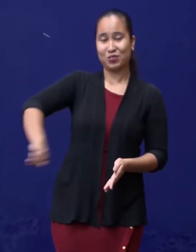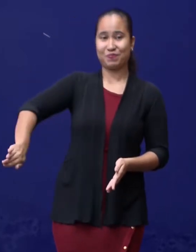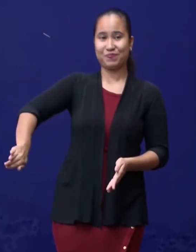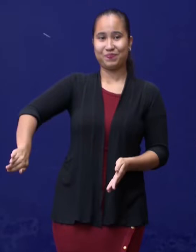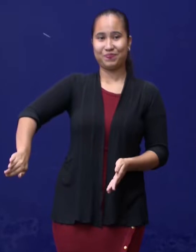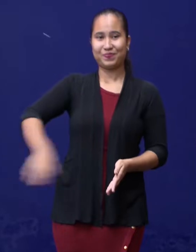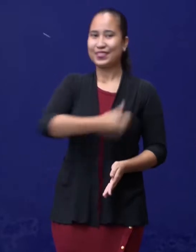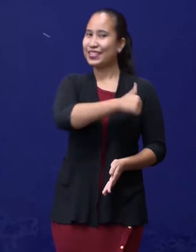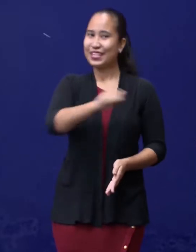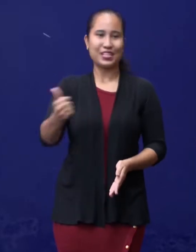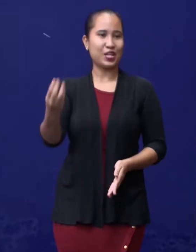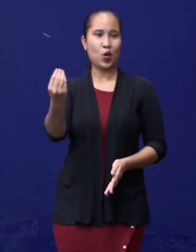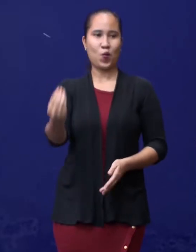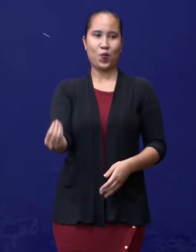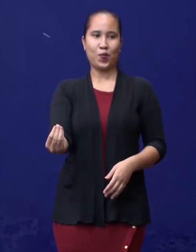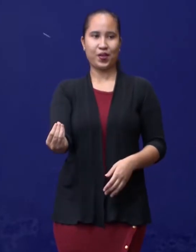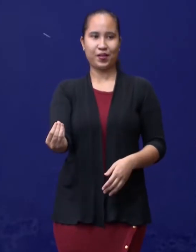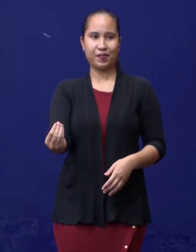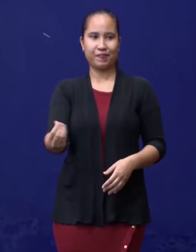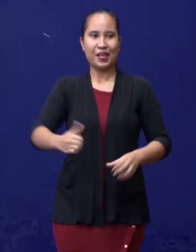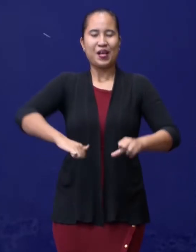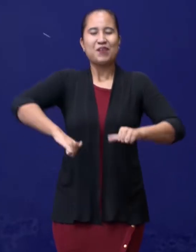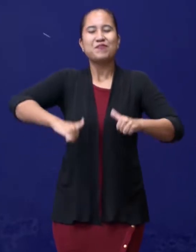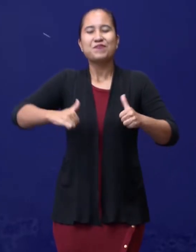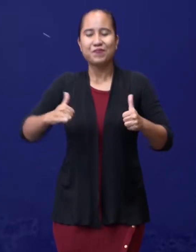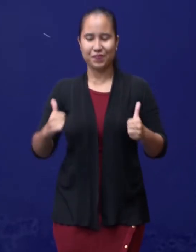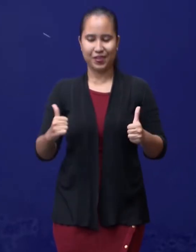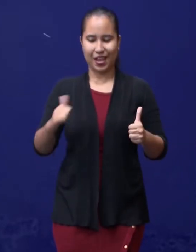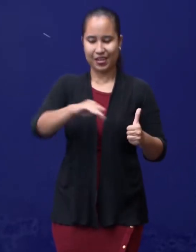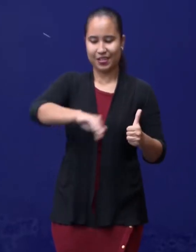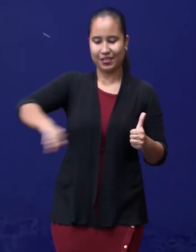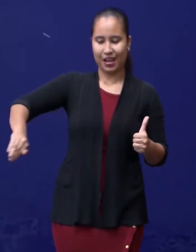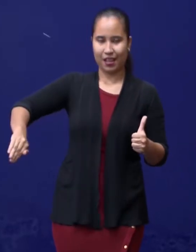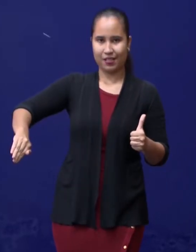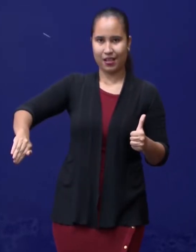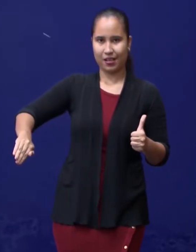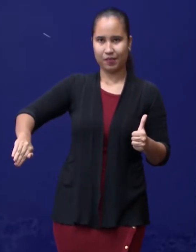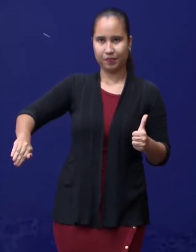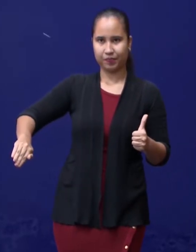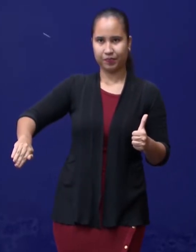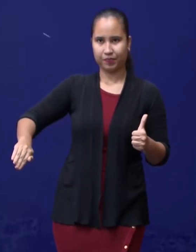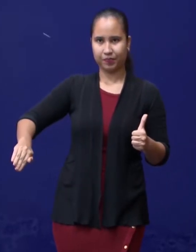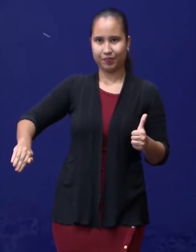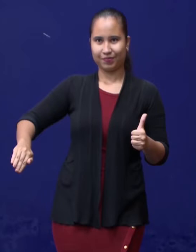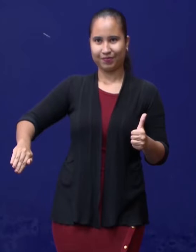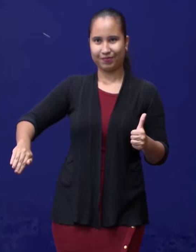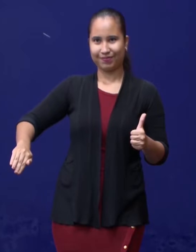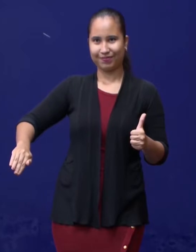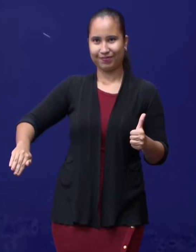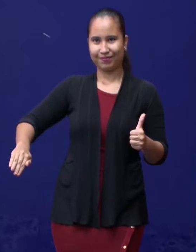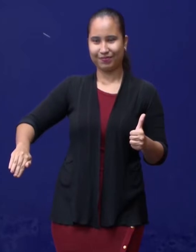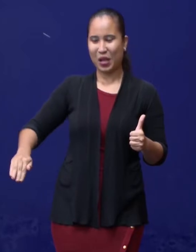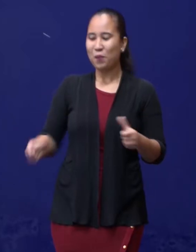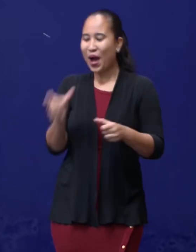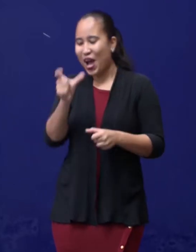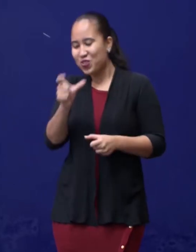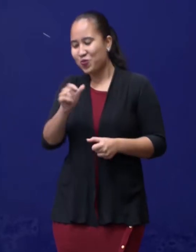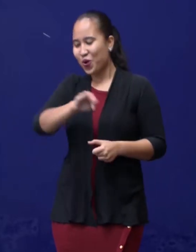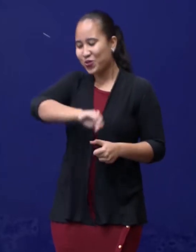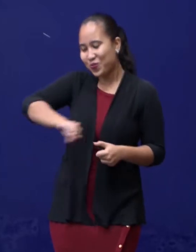Iedereen wil vrije quarantaine of noem het maar op. Maar het woord quarantaine alleen betekent er iets dat je